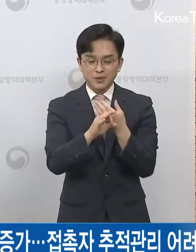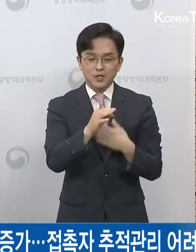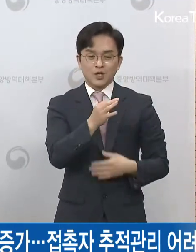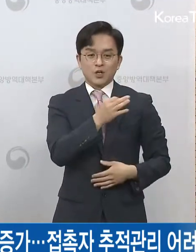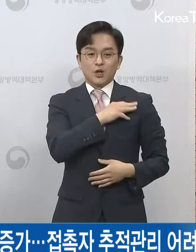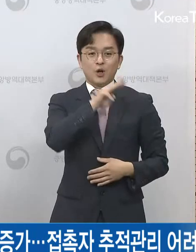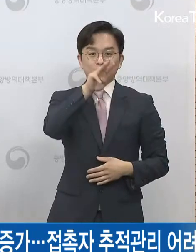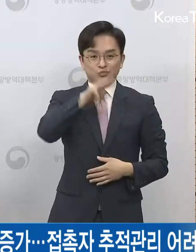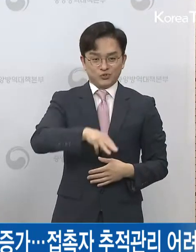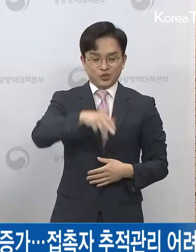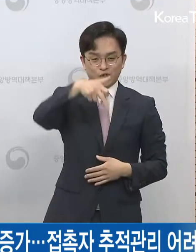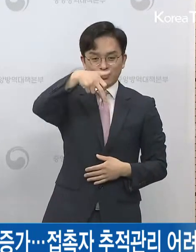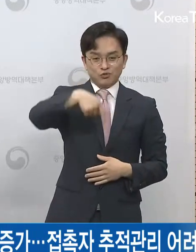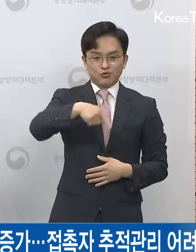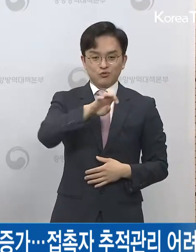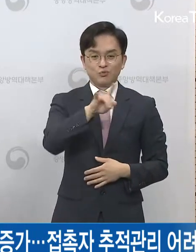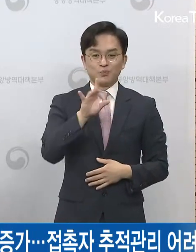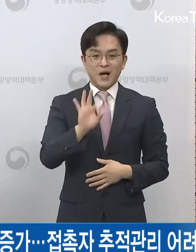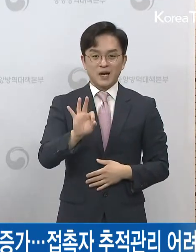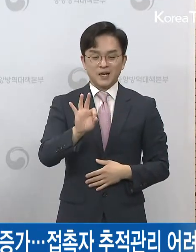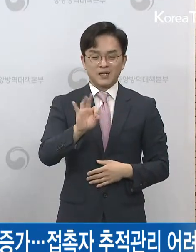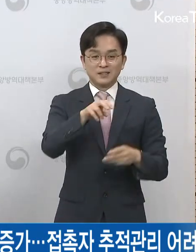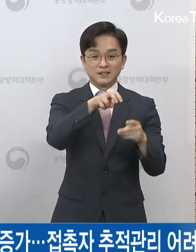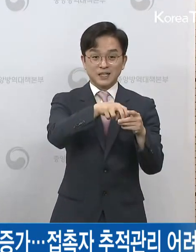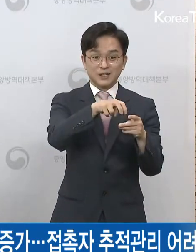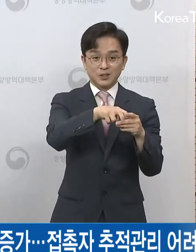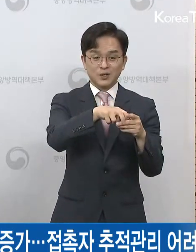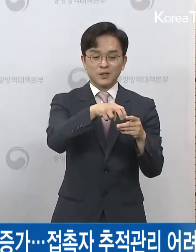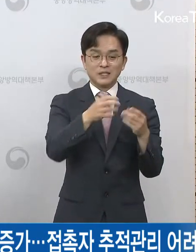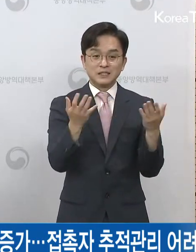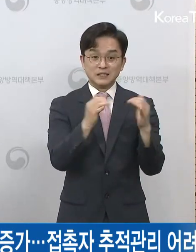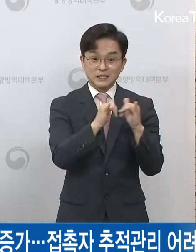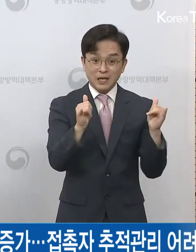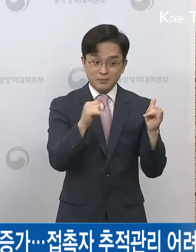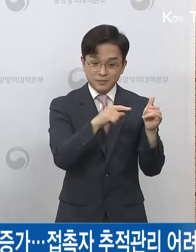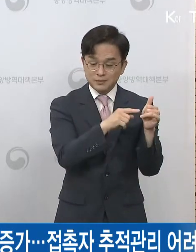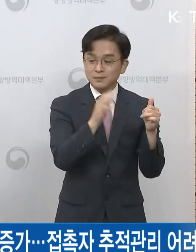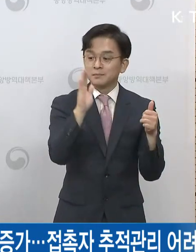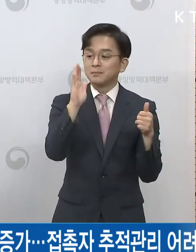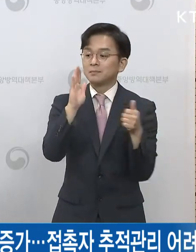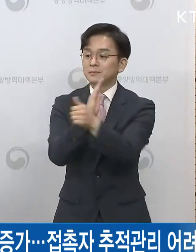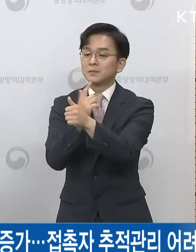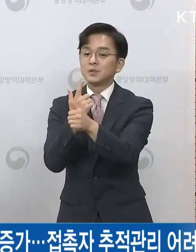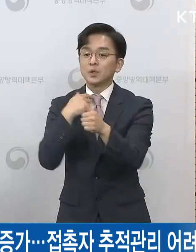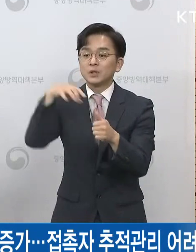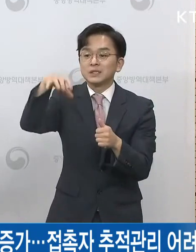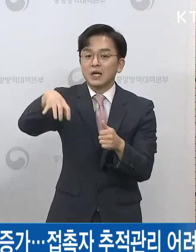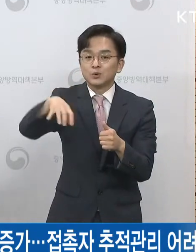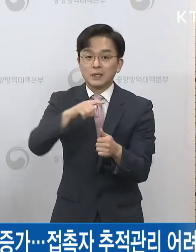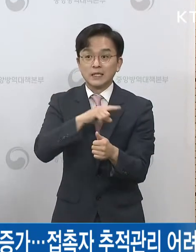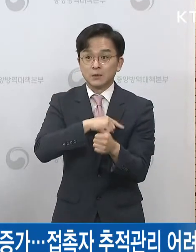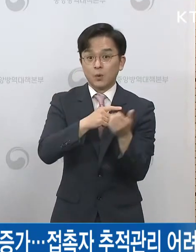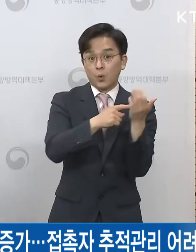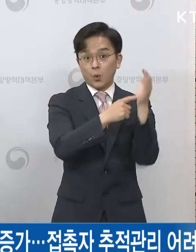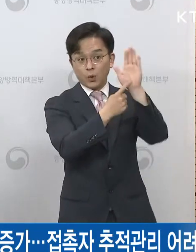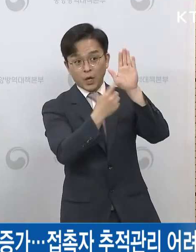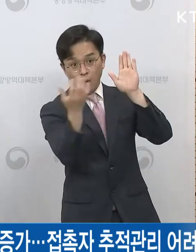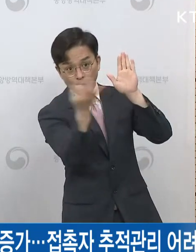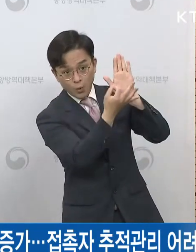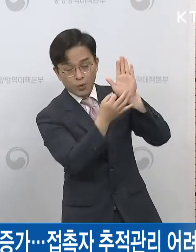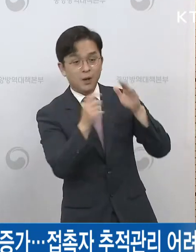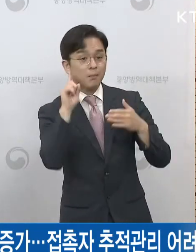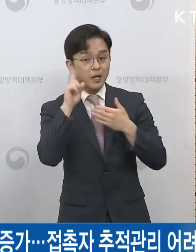방문하신 분들은 본인과 가족의 안전을 위해 증상 유무와 관계없이 진단검사를 받아주실 것을